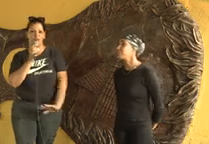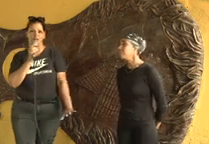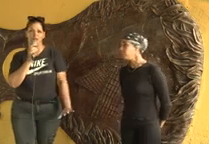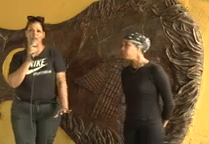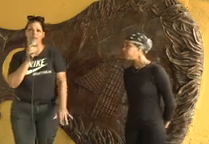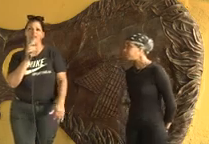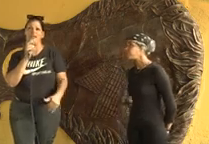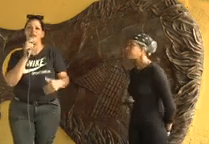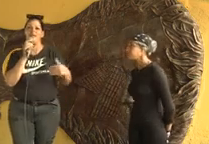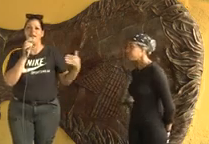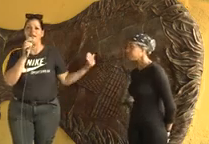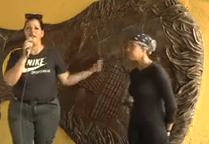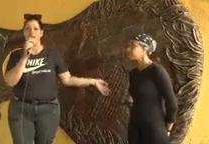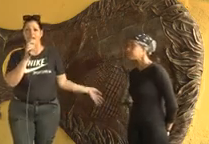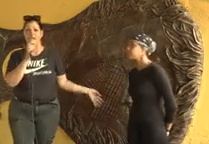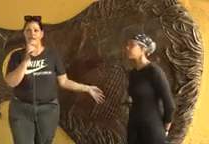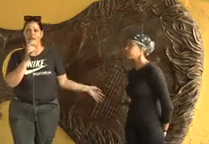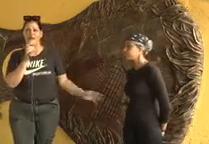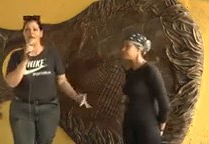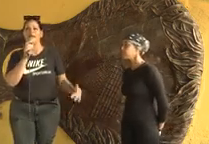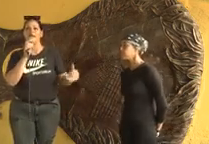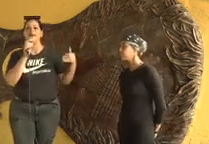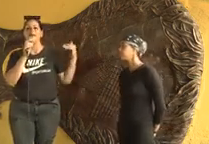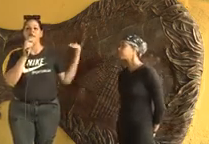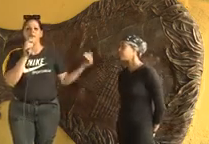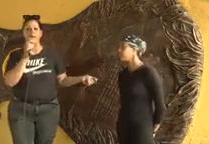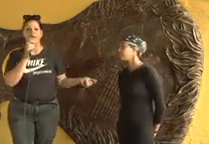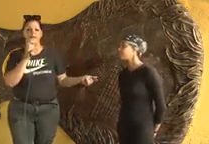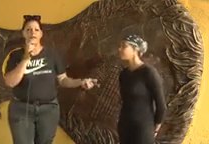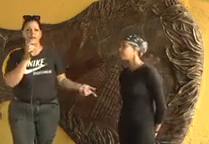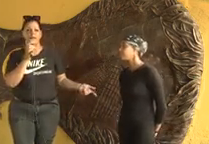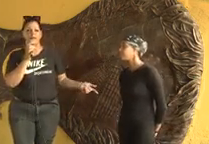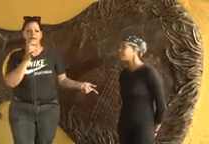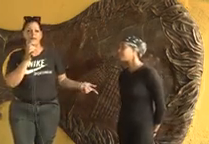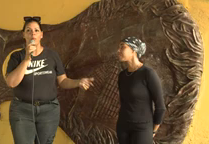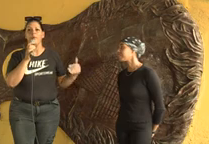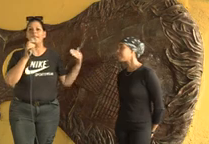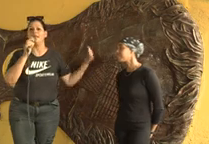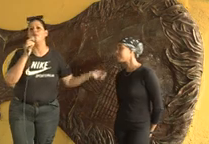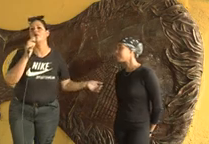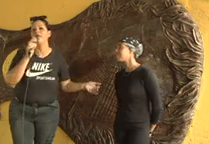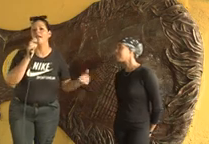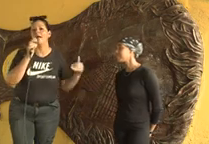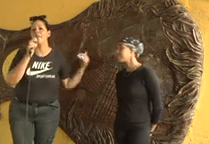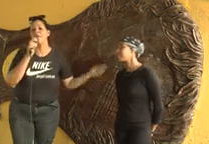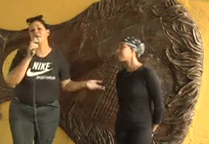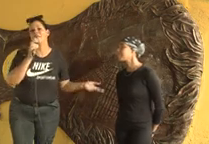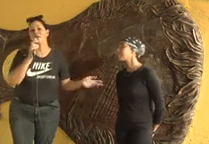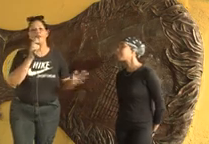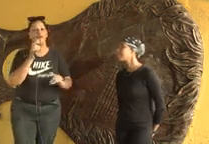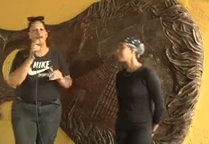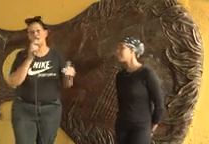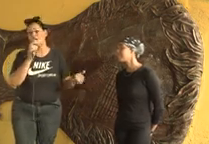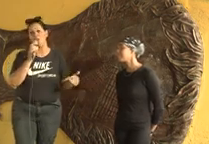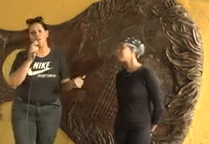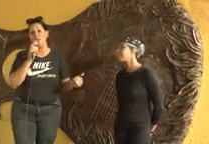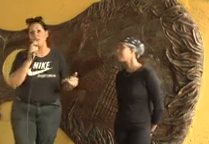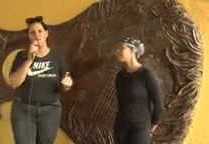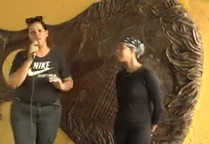feliz de estar al lado de ella y poder compartir con ella las experiencias porque no soy graduada de